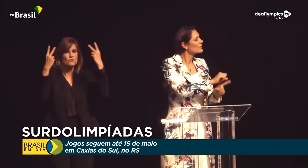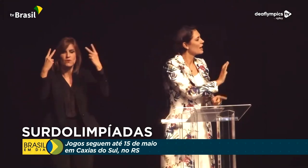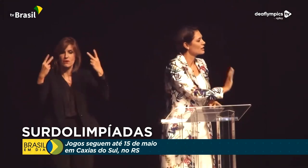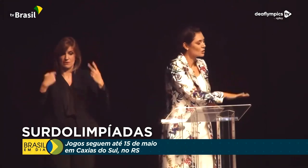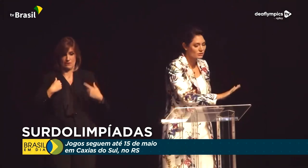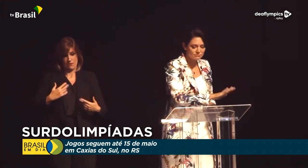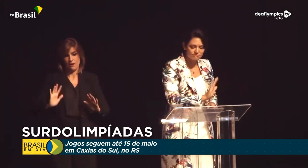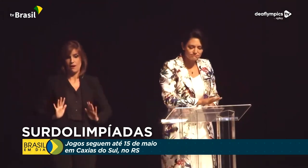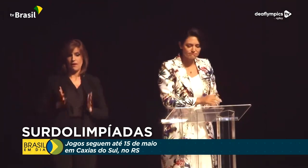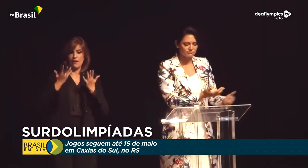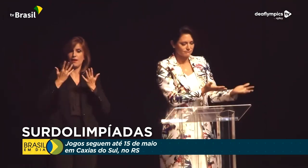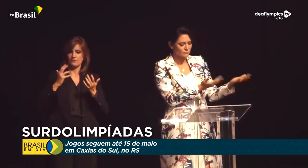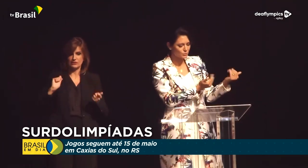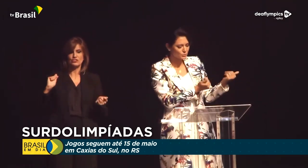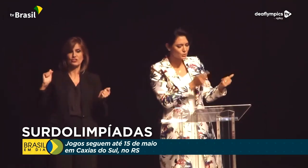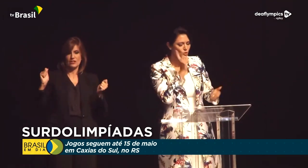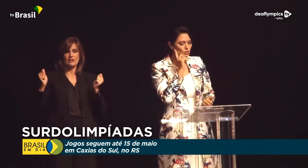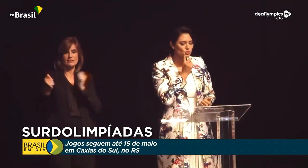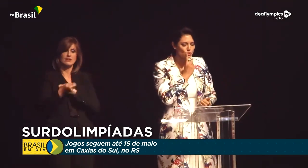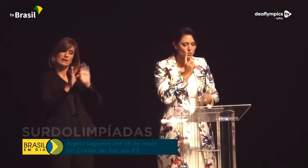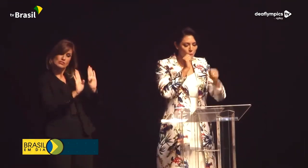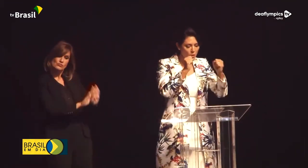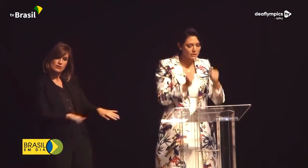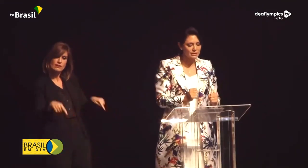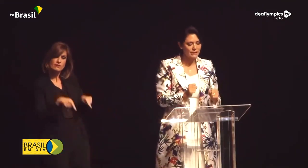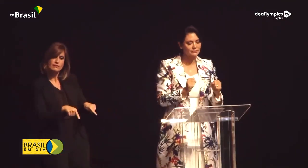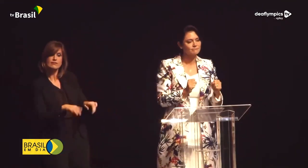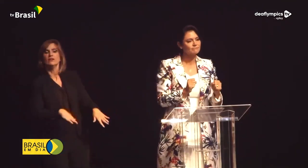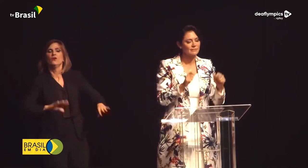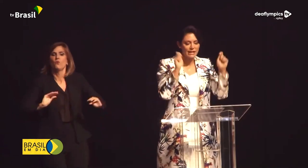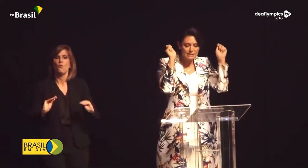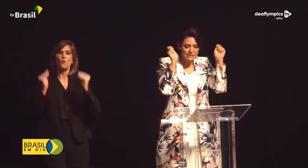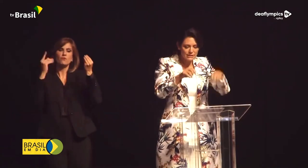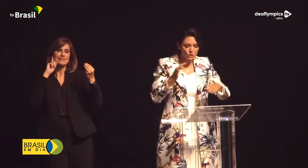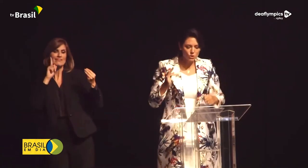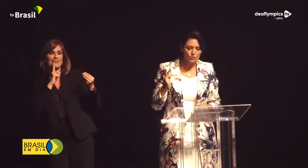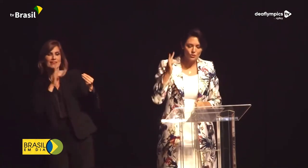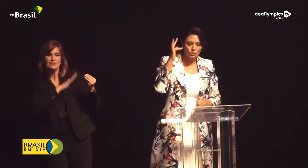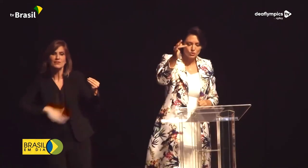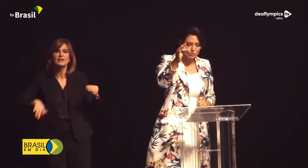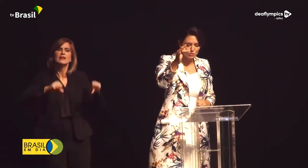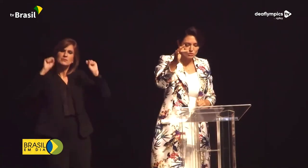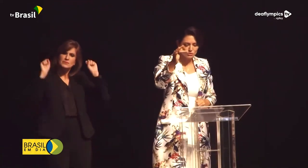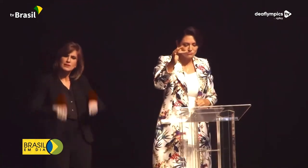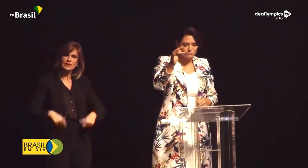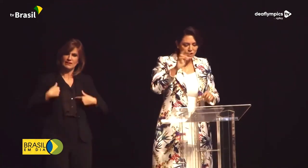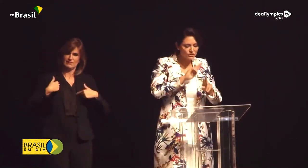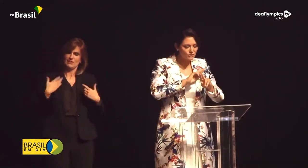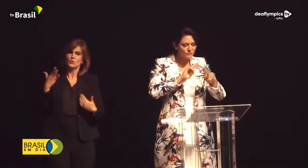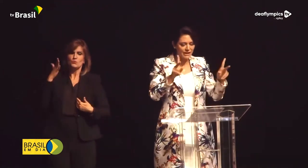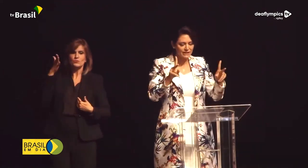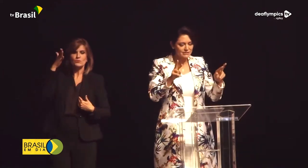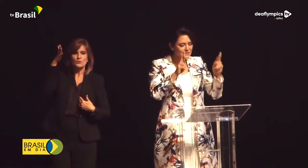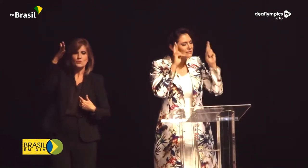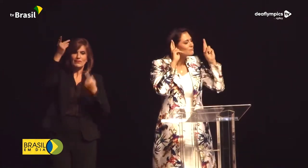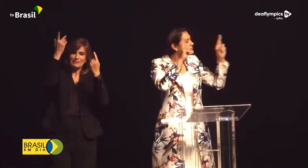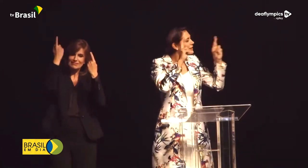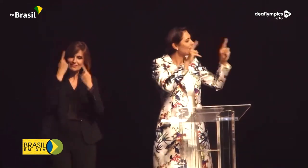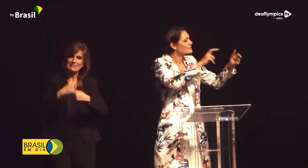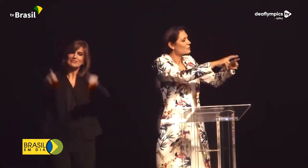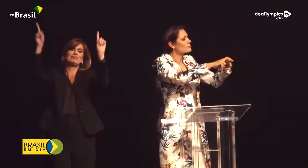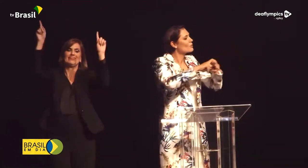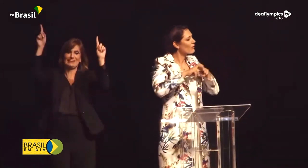são importantes ferramentas de transformação social na vida de crianças e adolescentes.